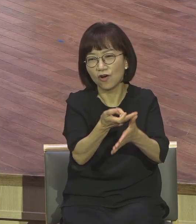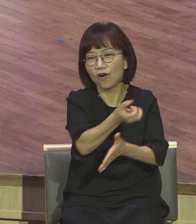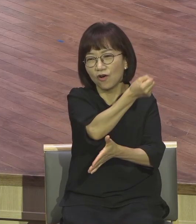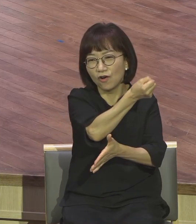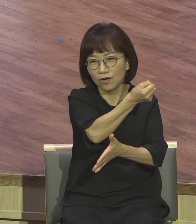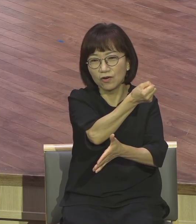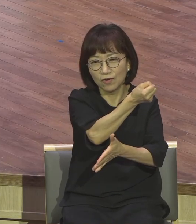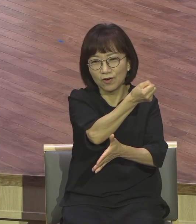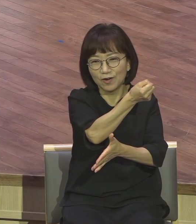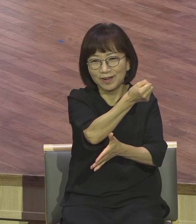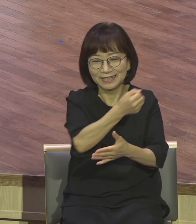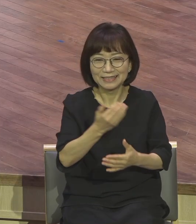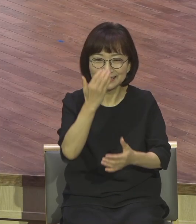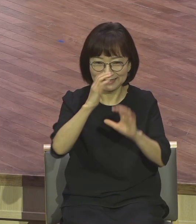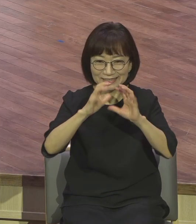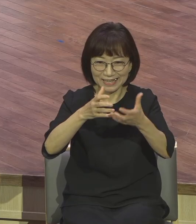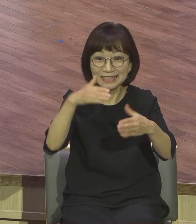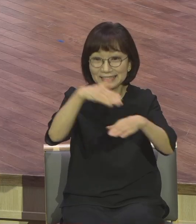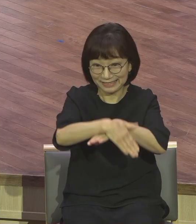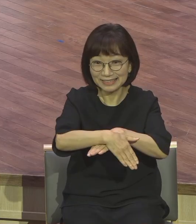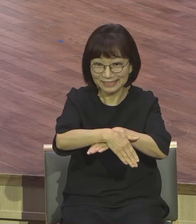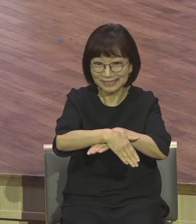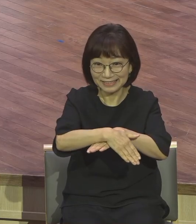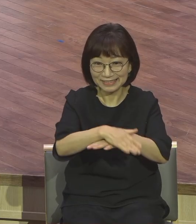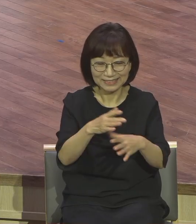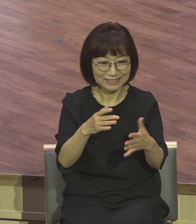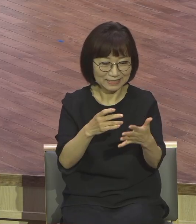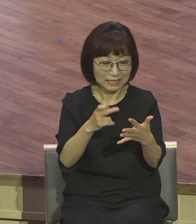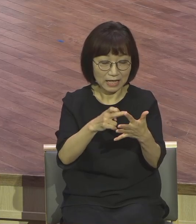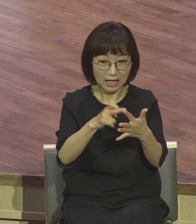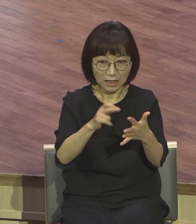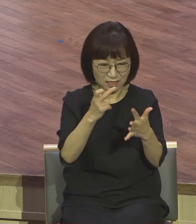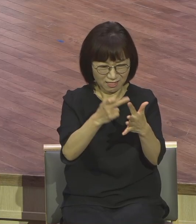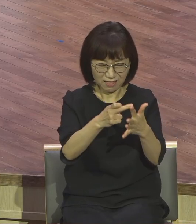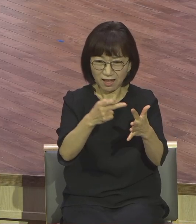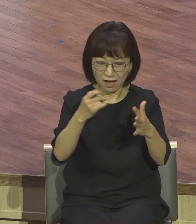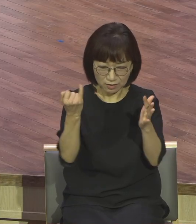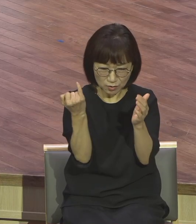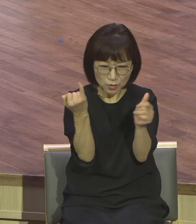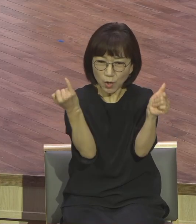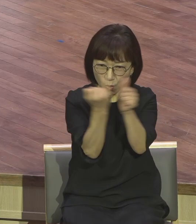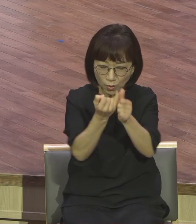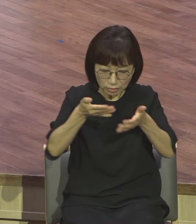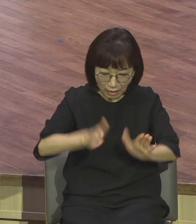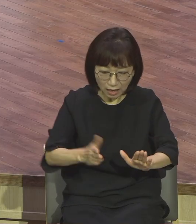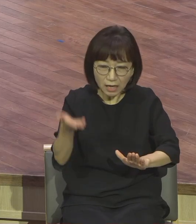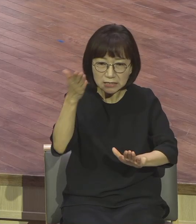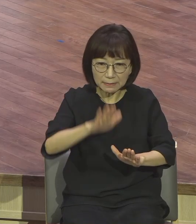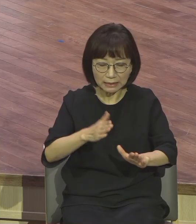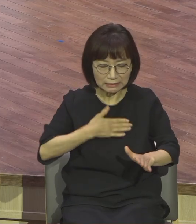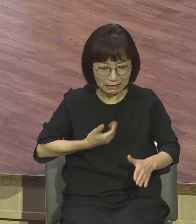제 장자입니다. 자기가 낳았지만은 형님 거예요. 그래서 첫째